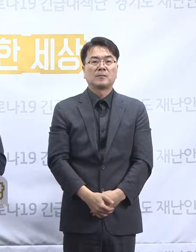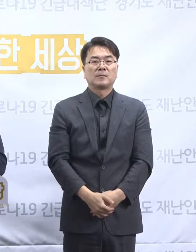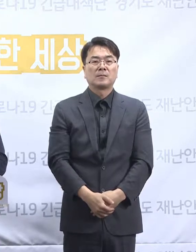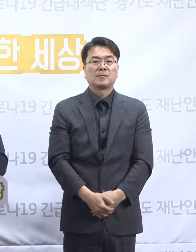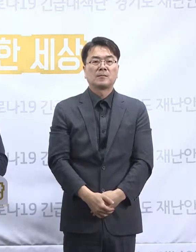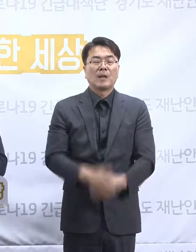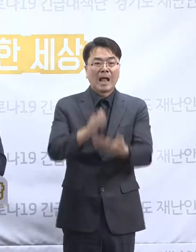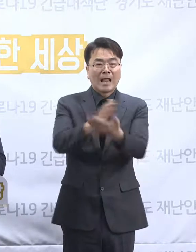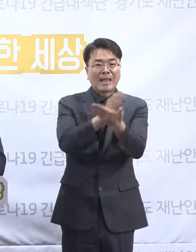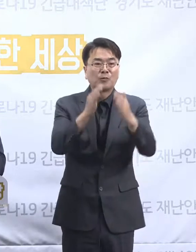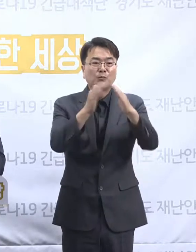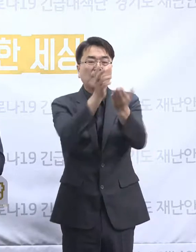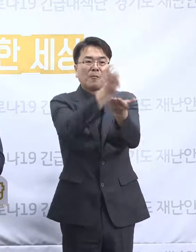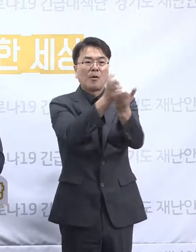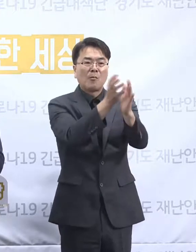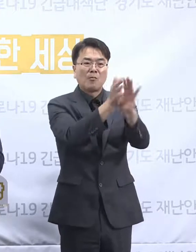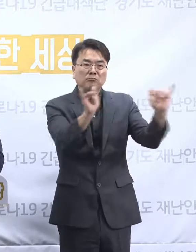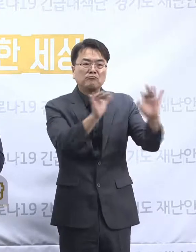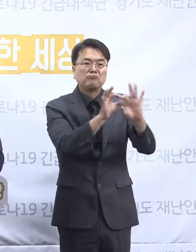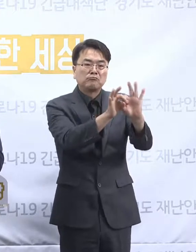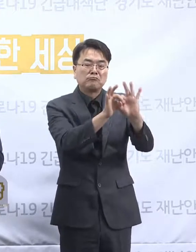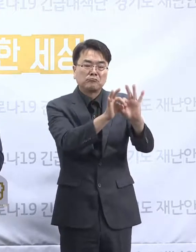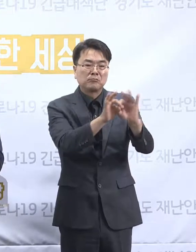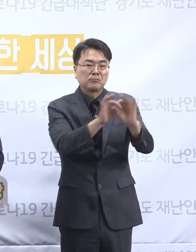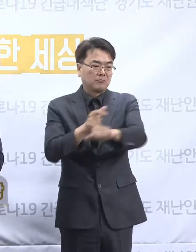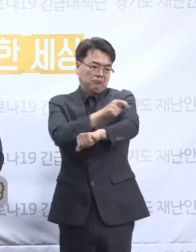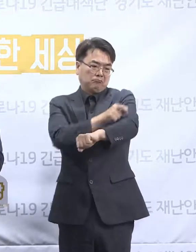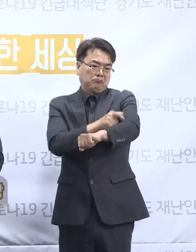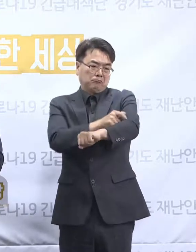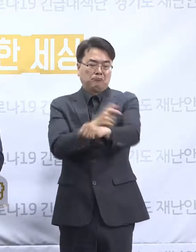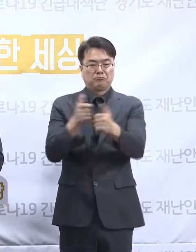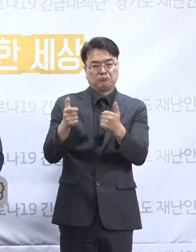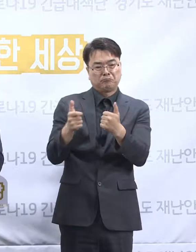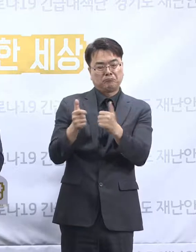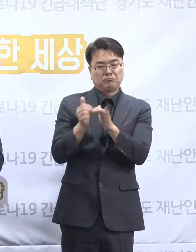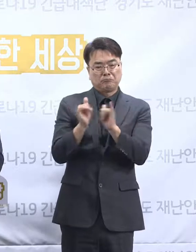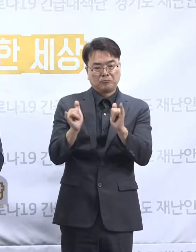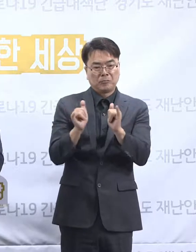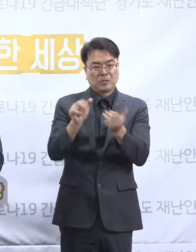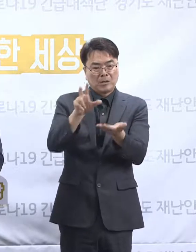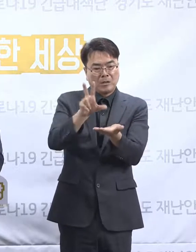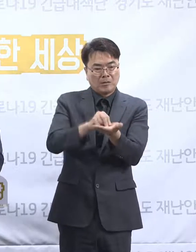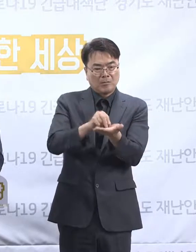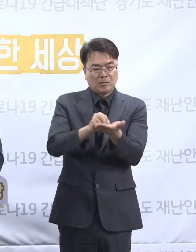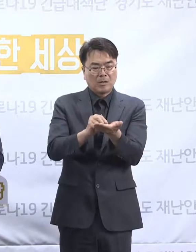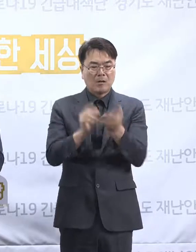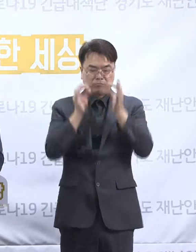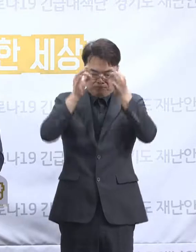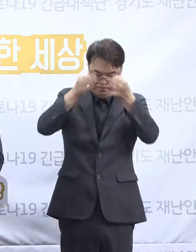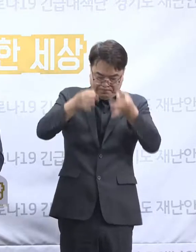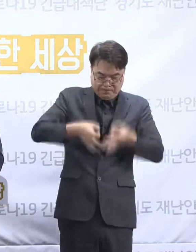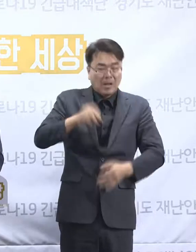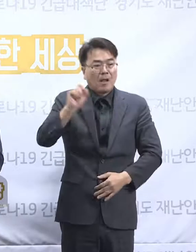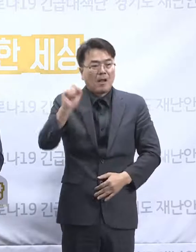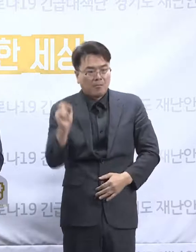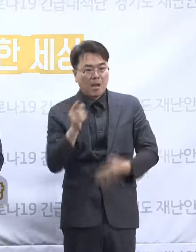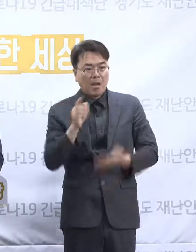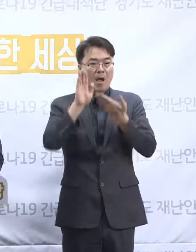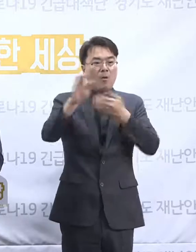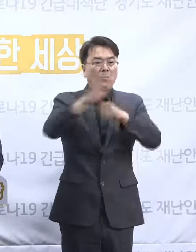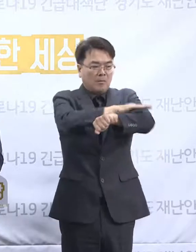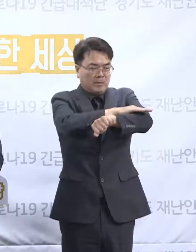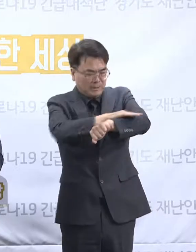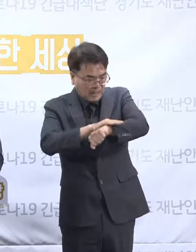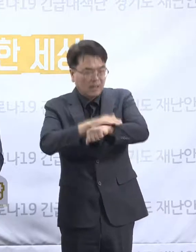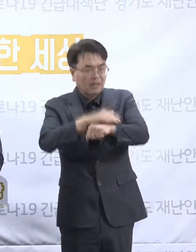나눔의 집 법인에 관련돼서 지금 이사님들이 이런 문제를 성찰의 계기로 삼아서 앞으로 운영을 잘하겠다고